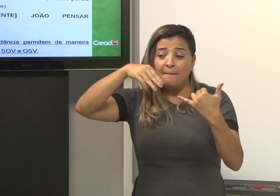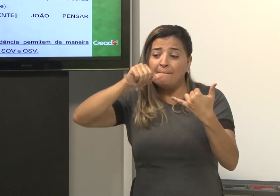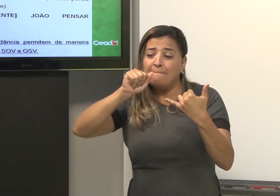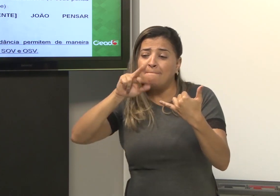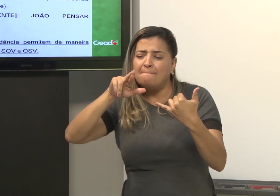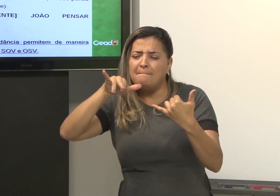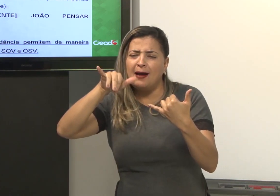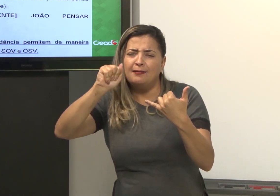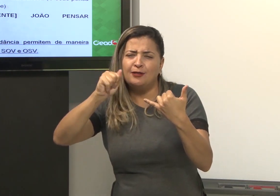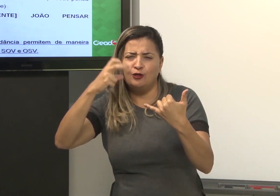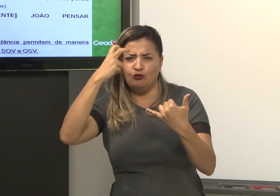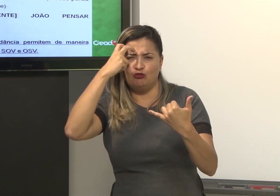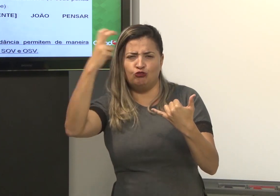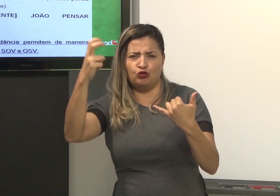inteligente. Objeto.